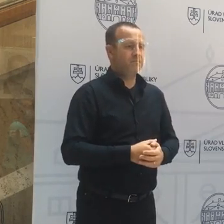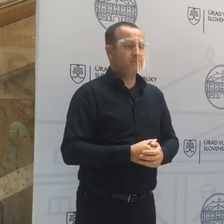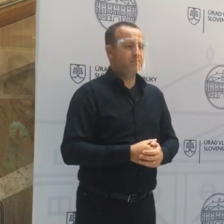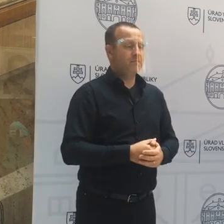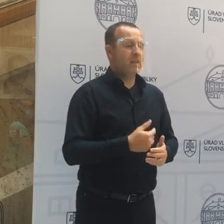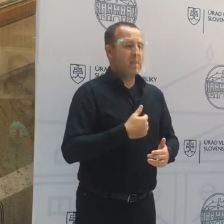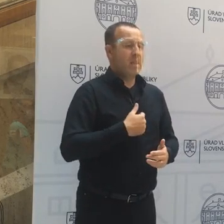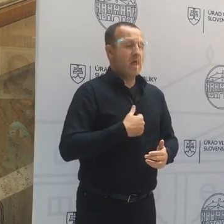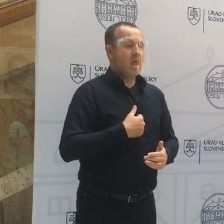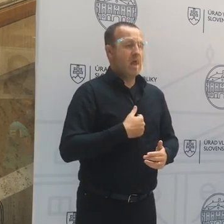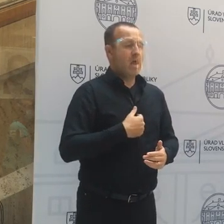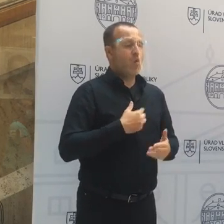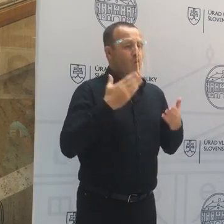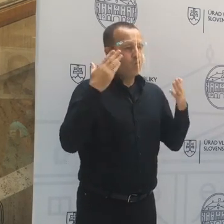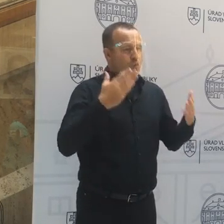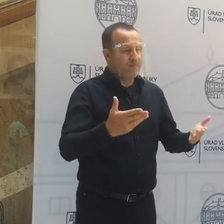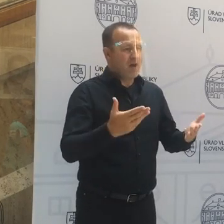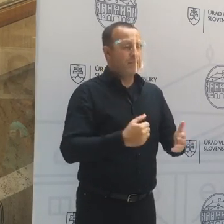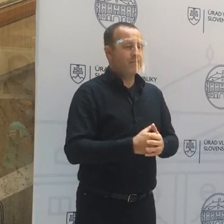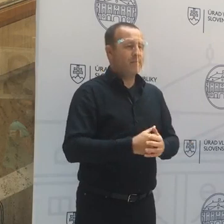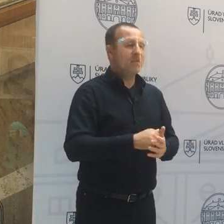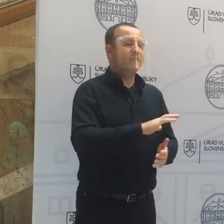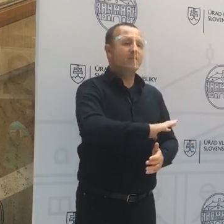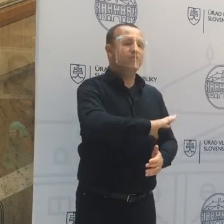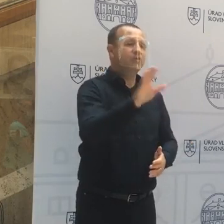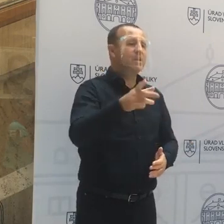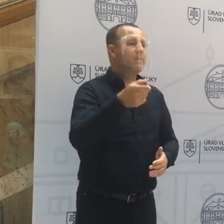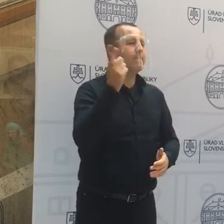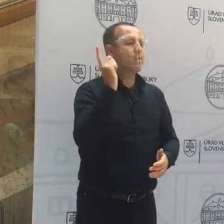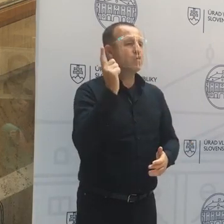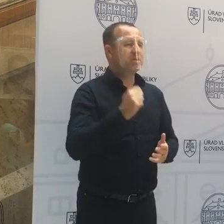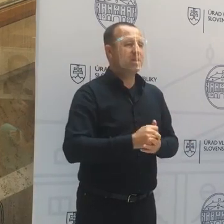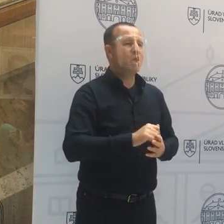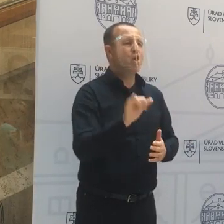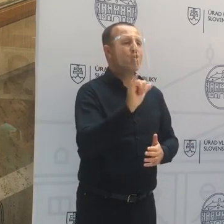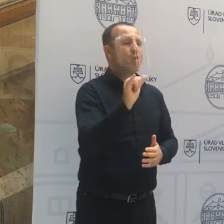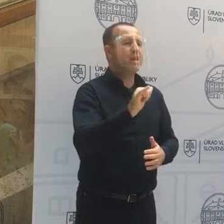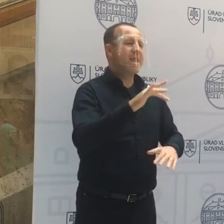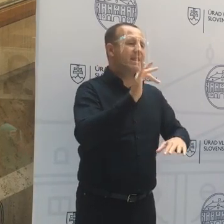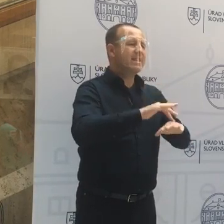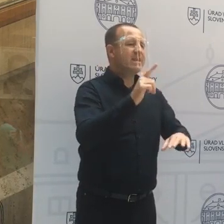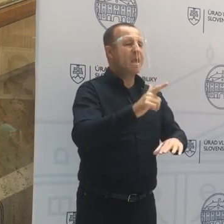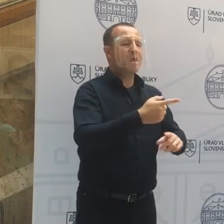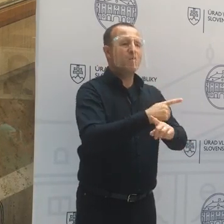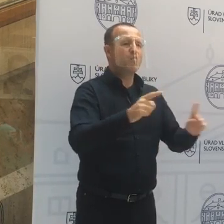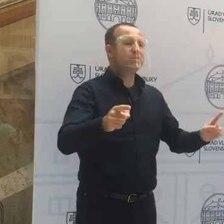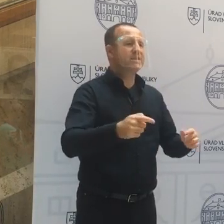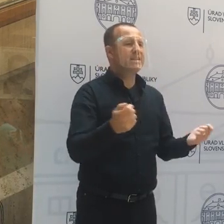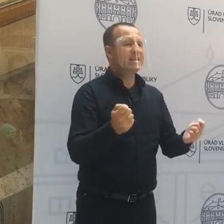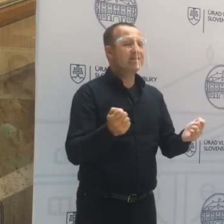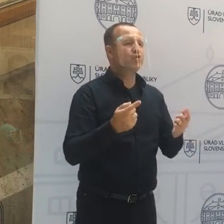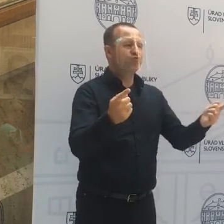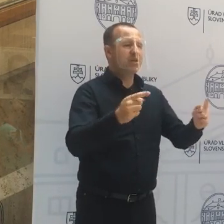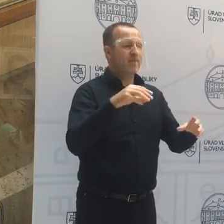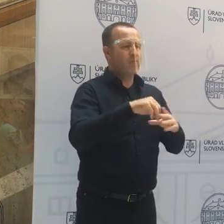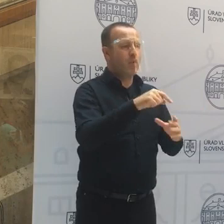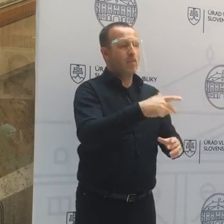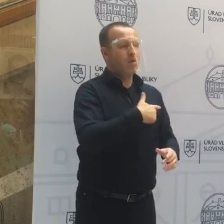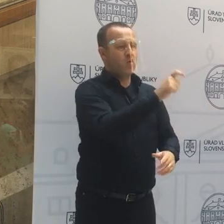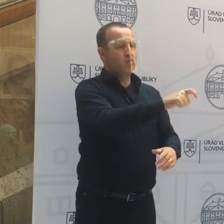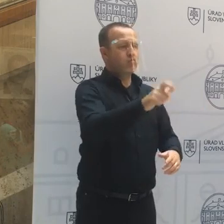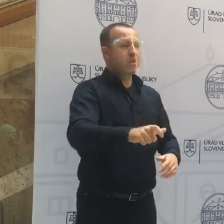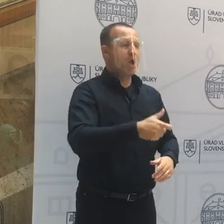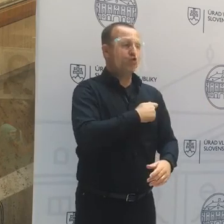Dúfam, že všetky podozrenia, ktoré sa týkajú akékoľvek trestnej činnosti príslušníkov policajného zboru alebo inšpekcie,